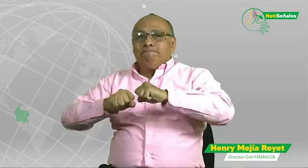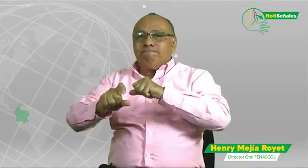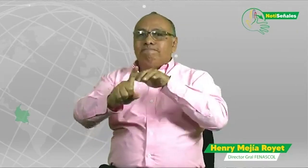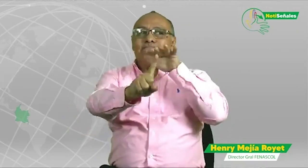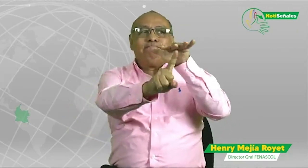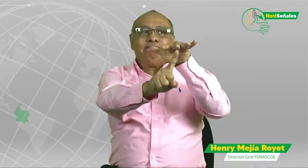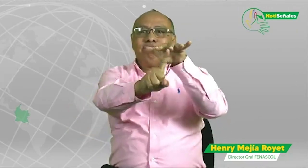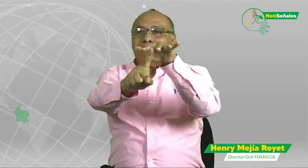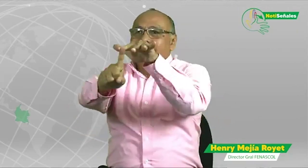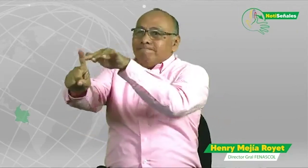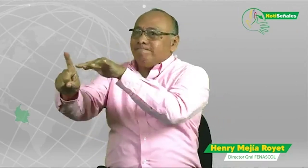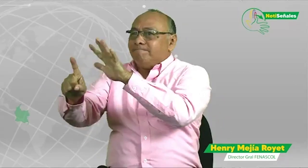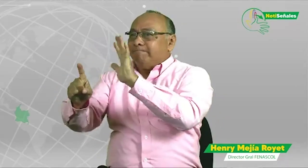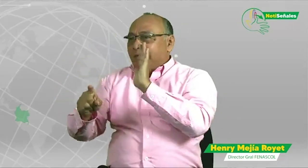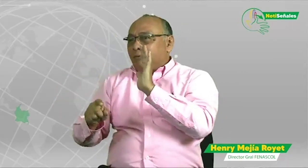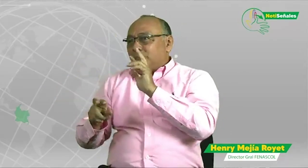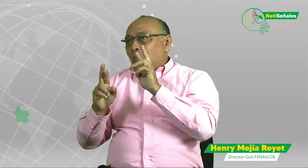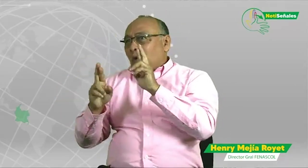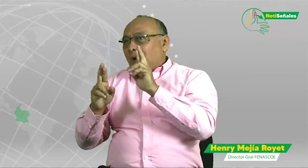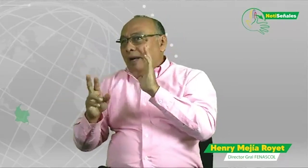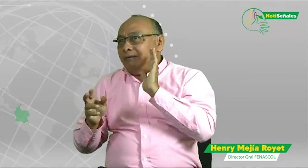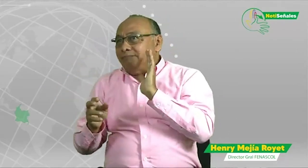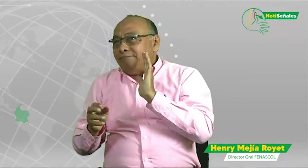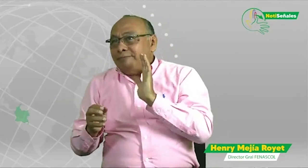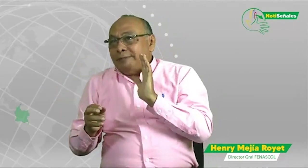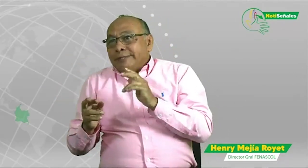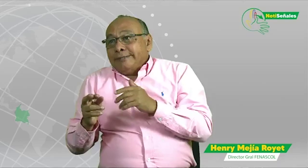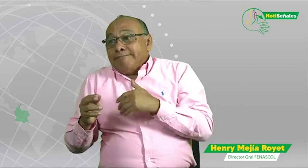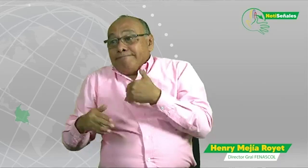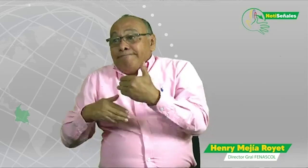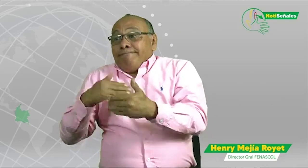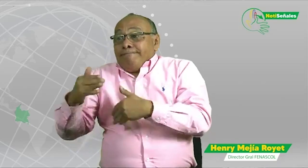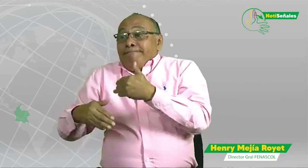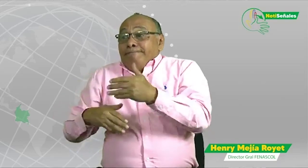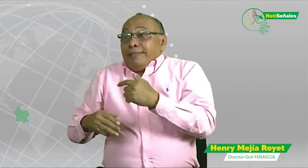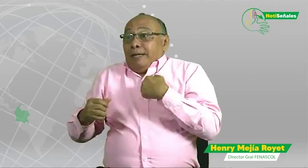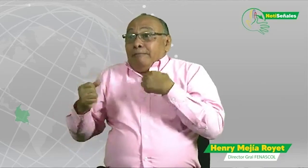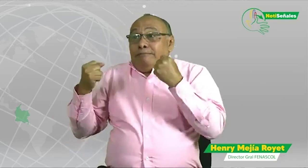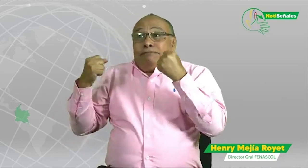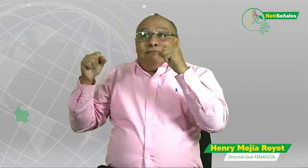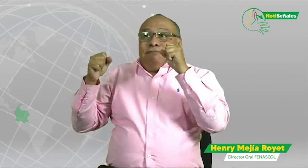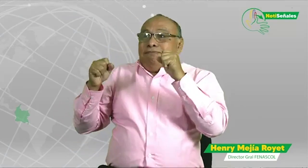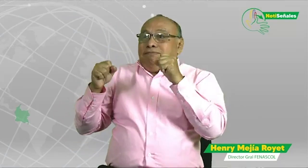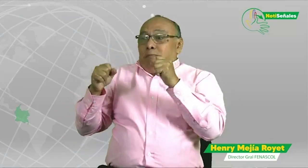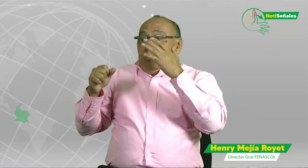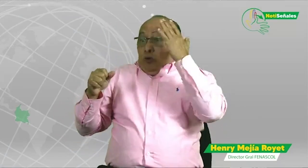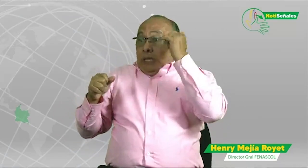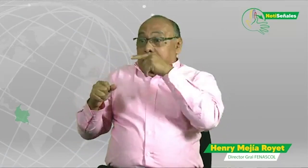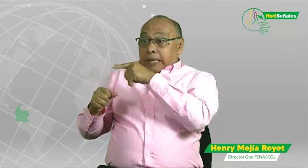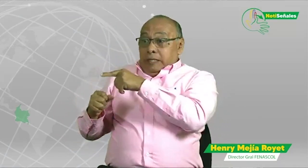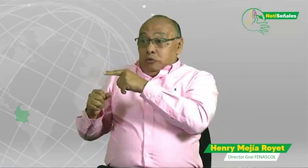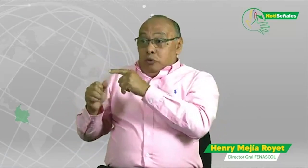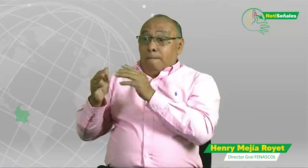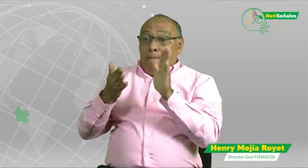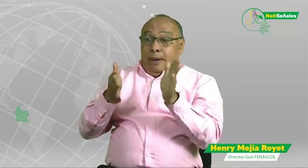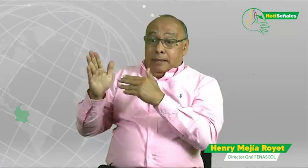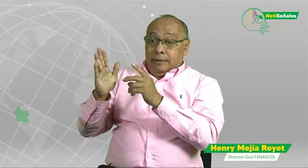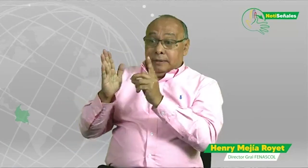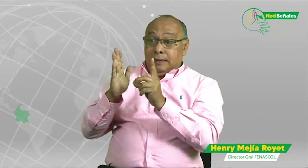herramienta este instrumento que sirva para hacer esta abogacía y que nosotros podamos movernos en diferentes